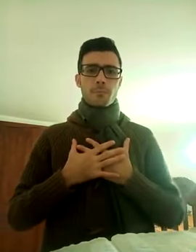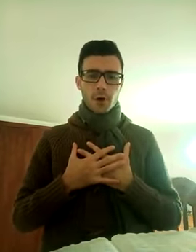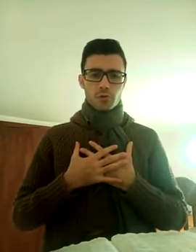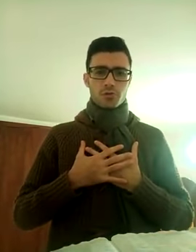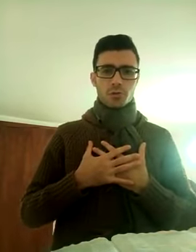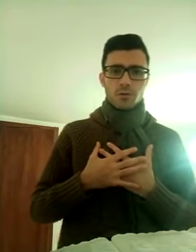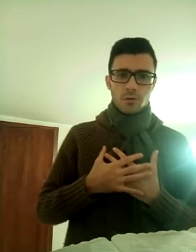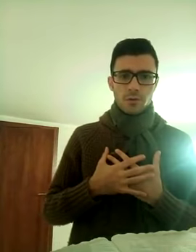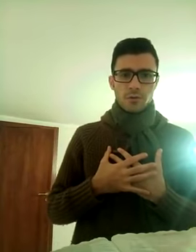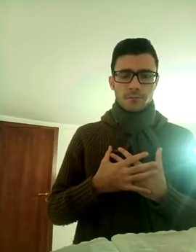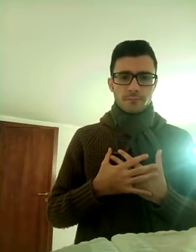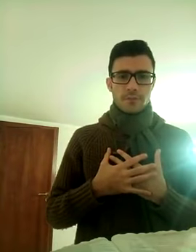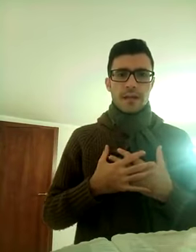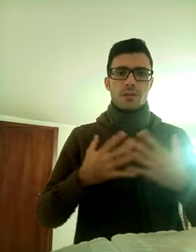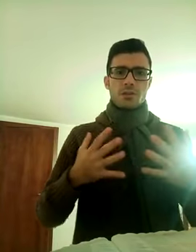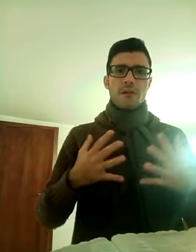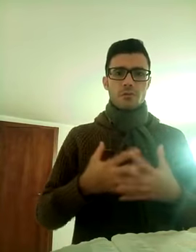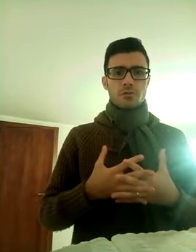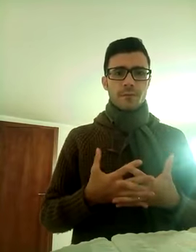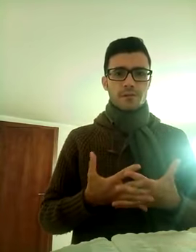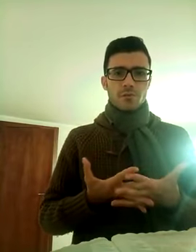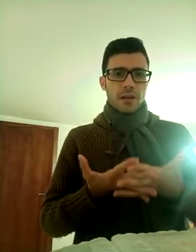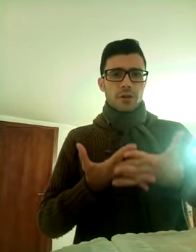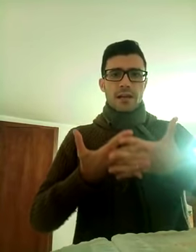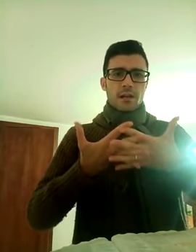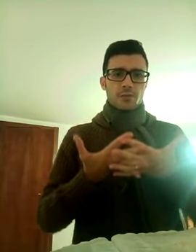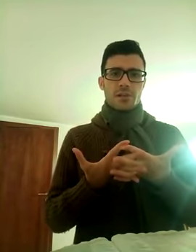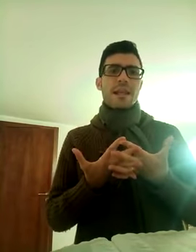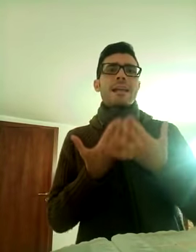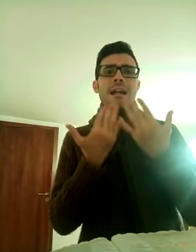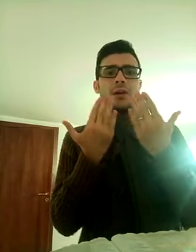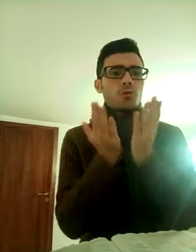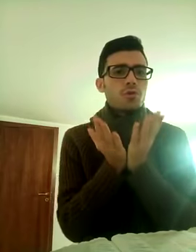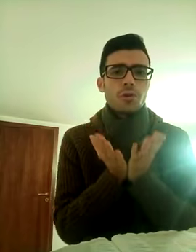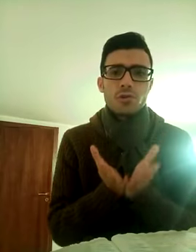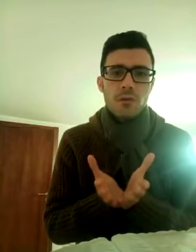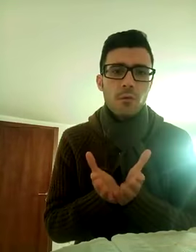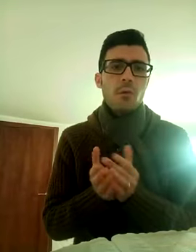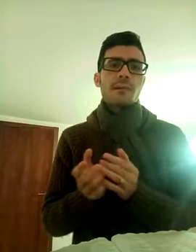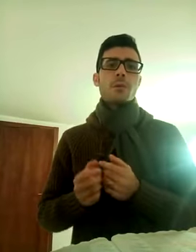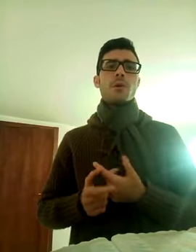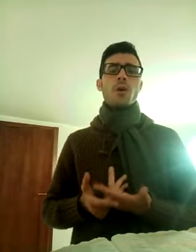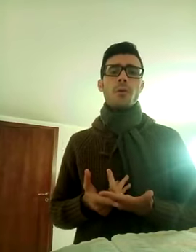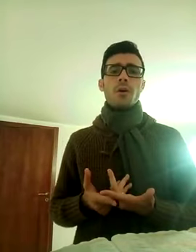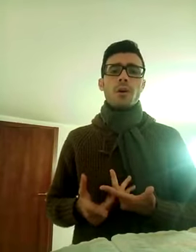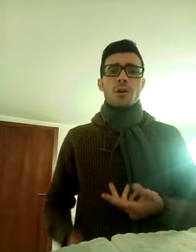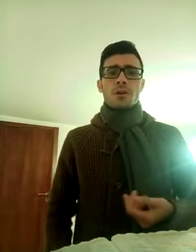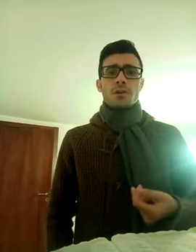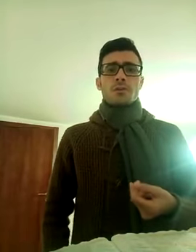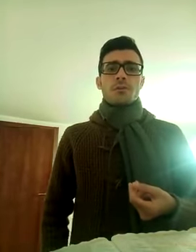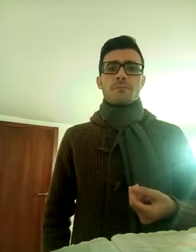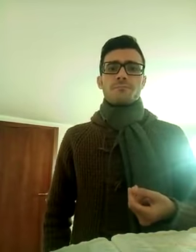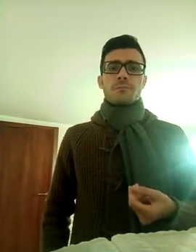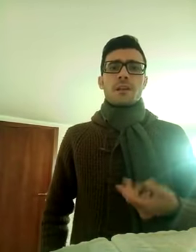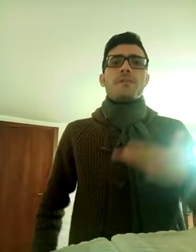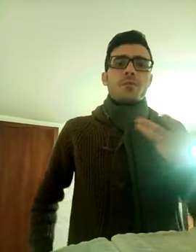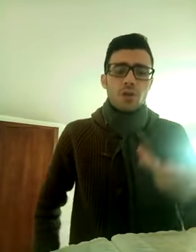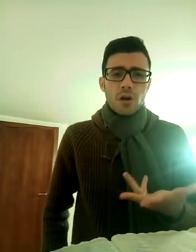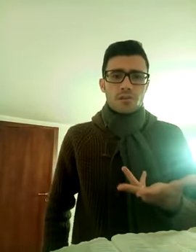apposto, e diceva questo pastore, non era così, era errato ciò che diceva quel uomo, perché quell'uomo rifiutò il